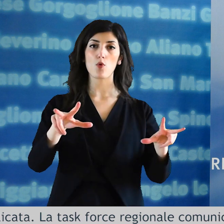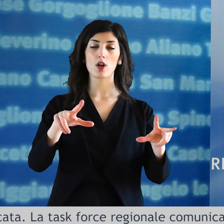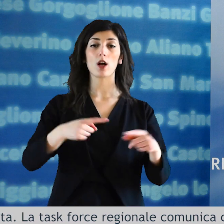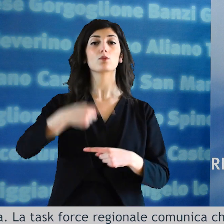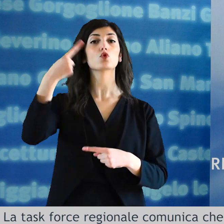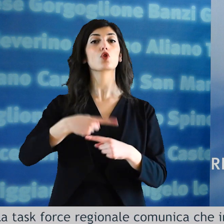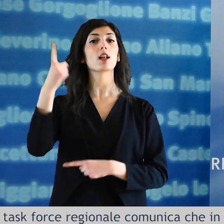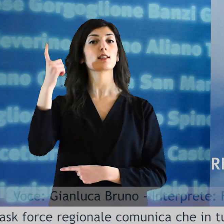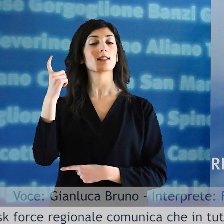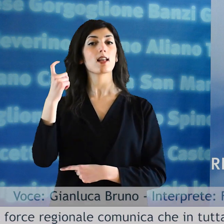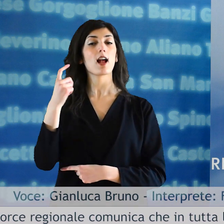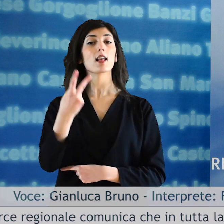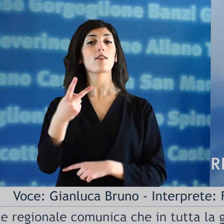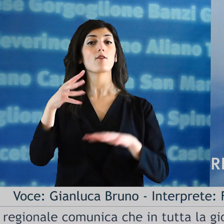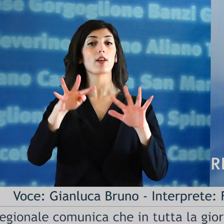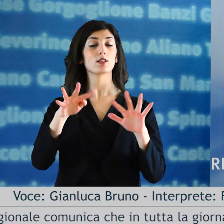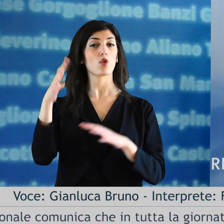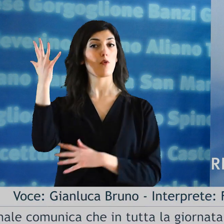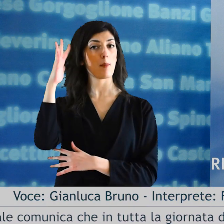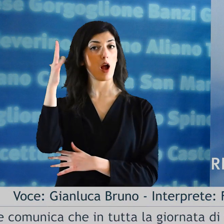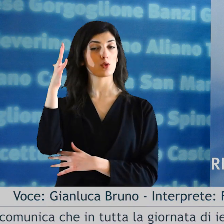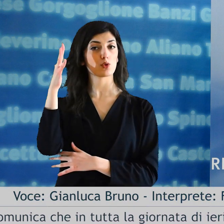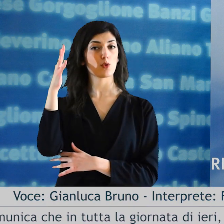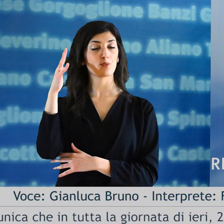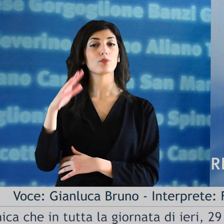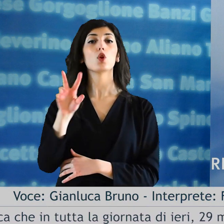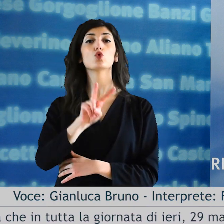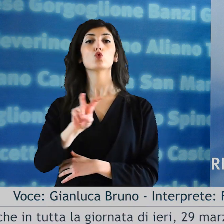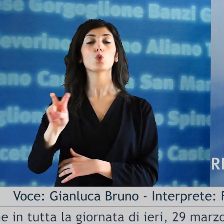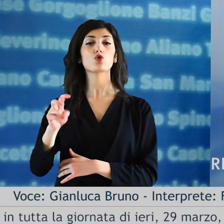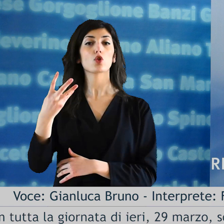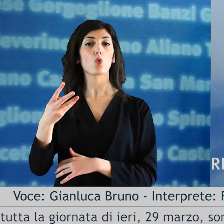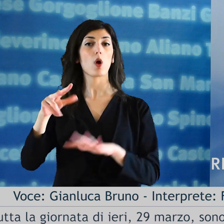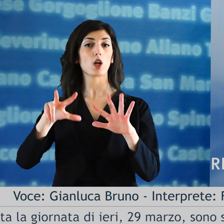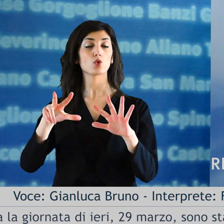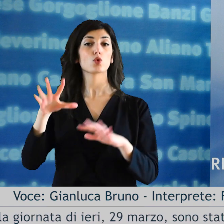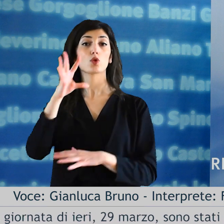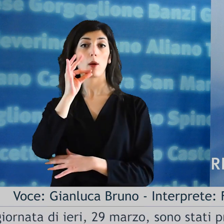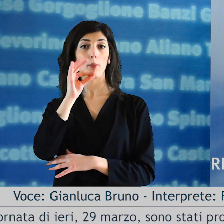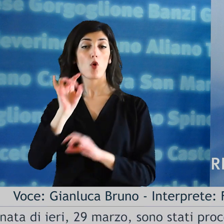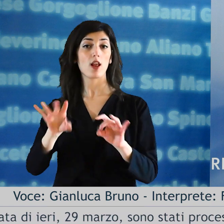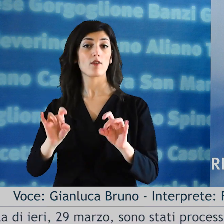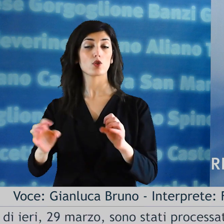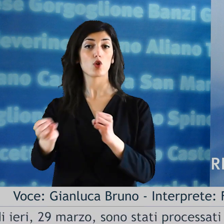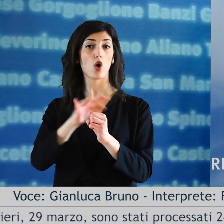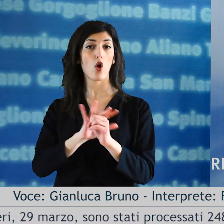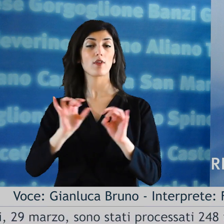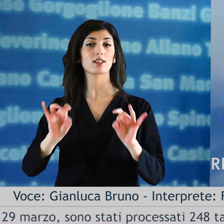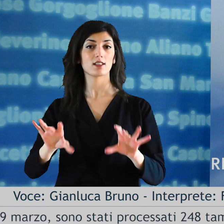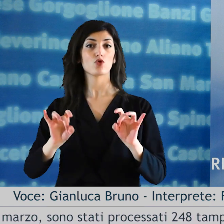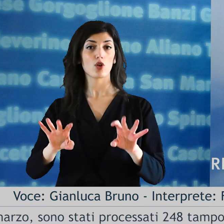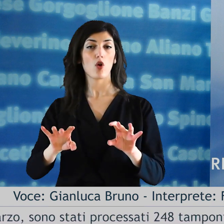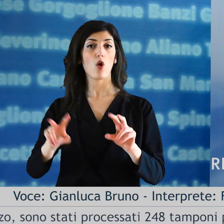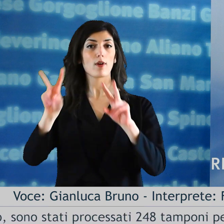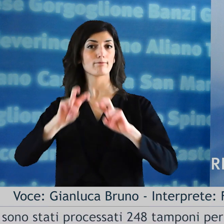comunica che in tutta la giornata di ieri 29 marzo sono stati processati 248 tamponi per l